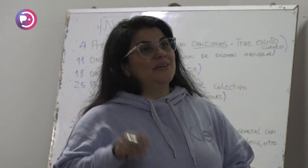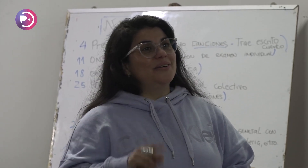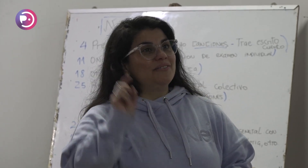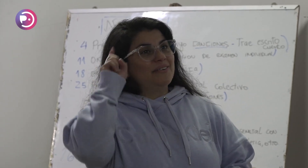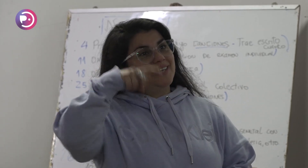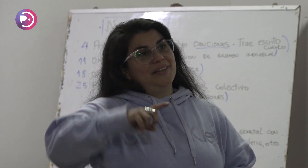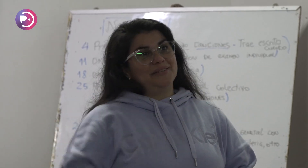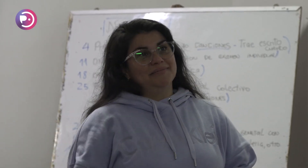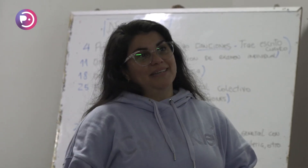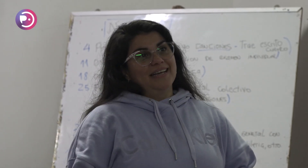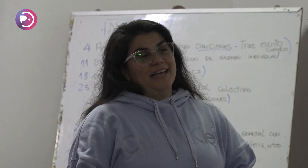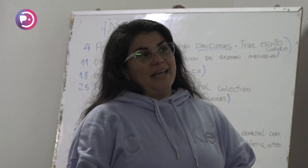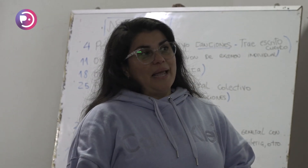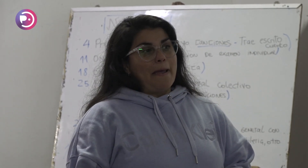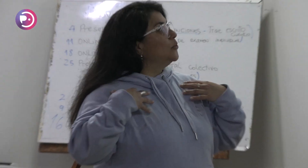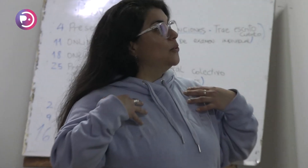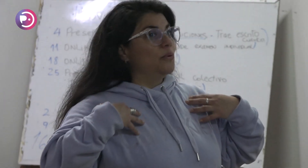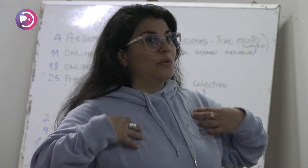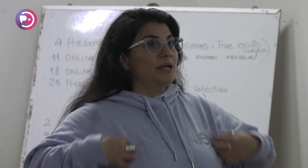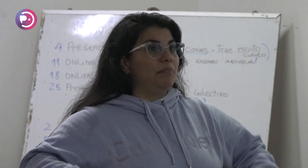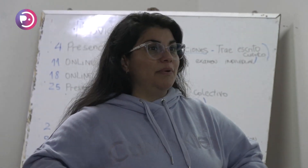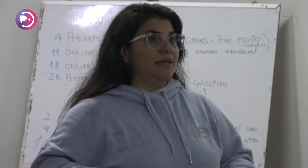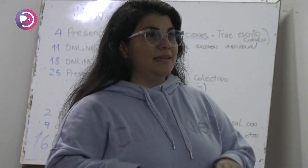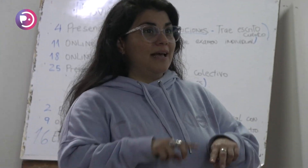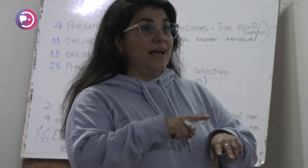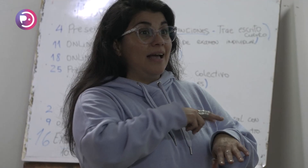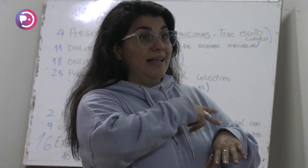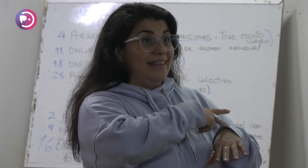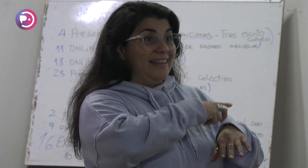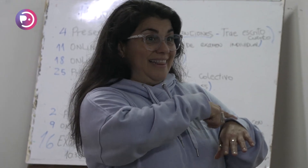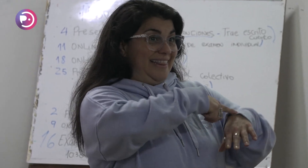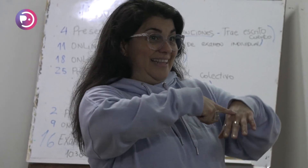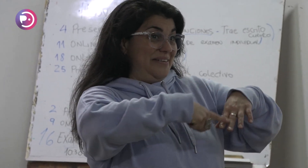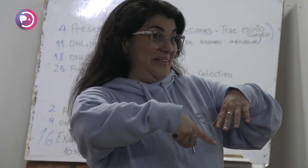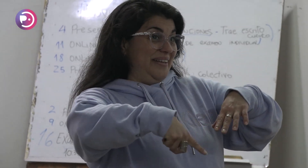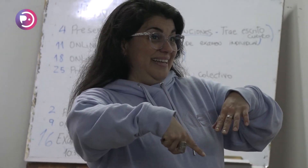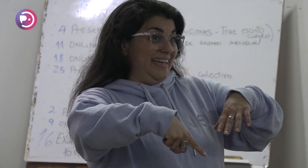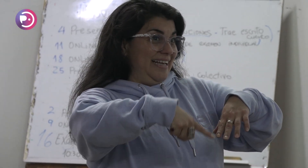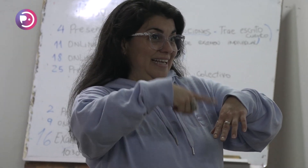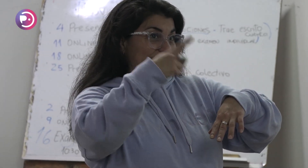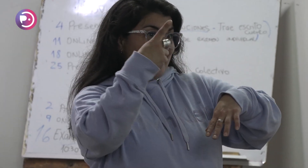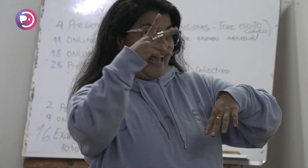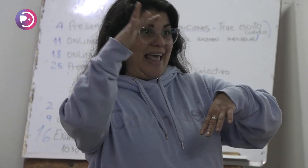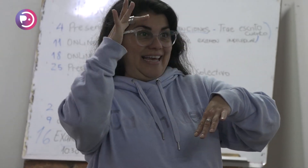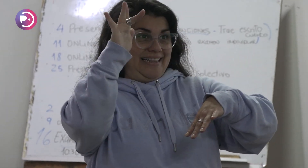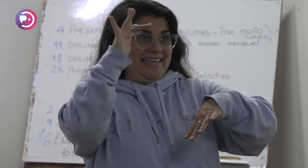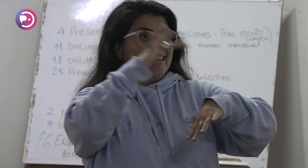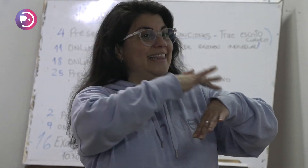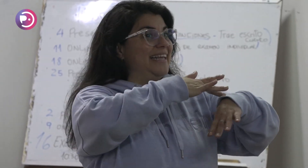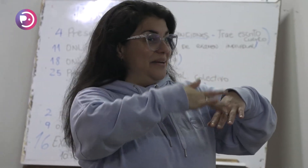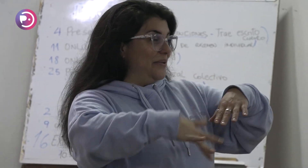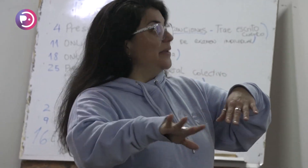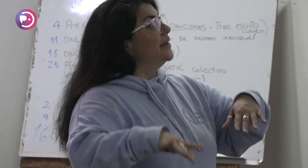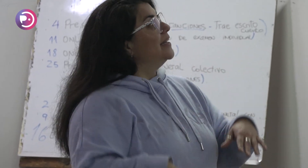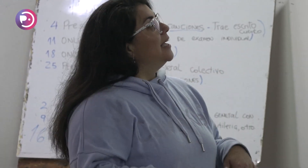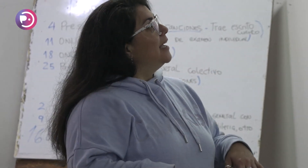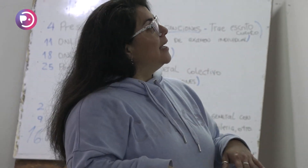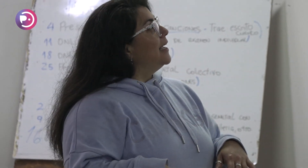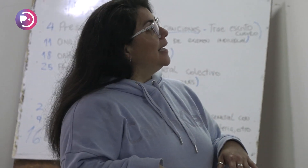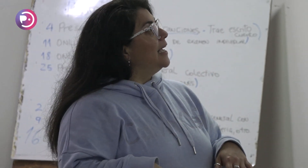que correspondía a mi jefatura que era una persona sorda y en el liceo no contábamos con las